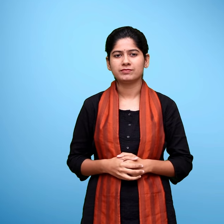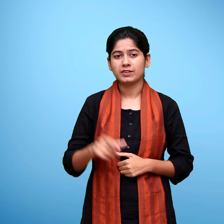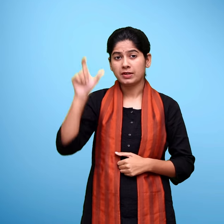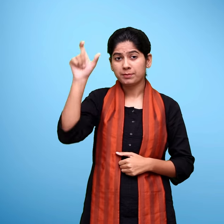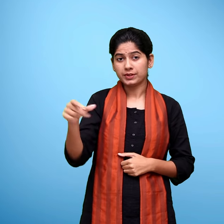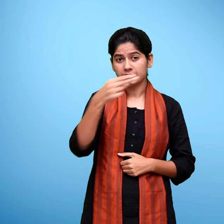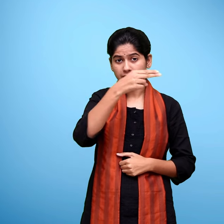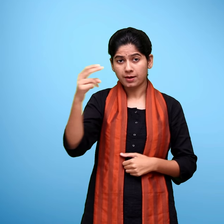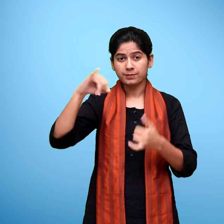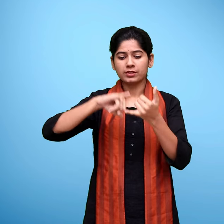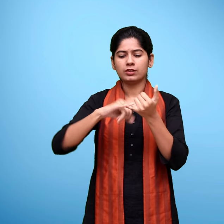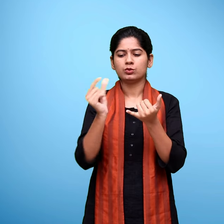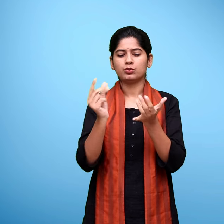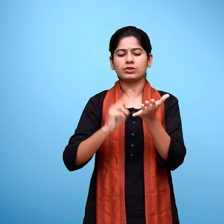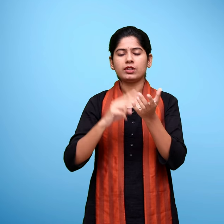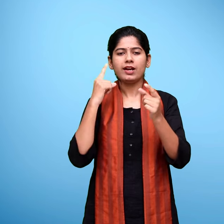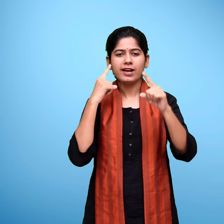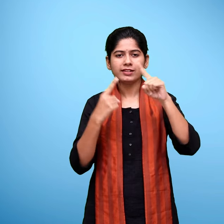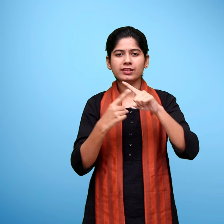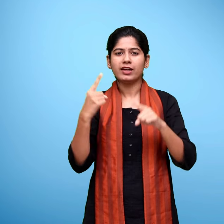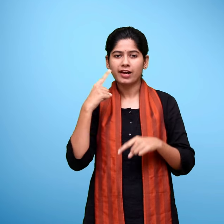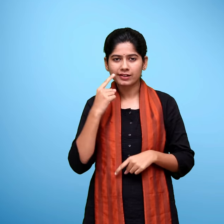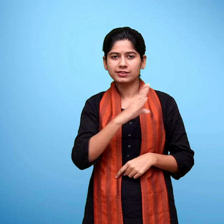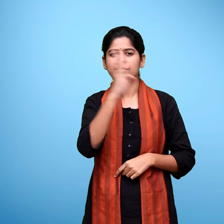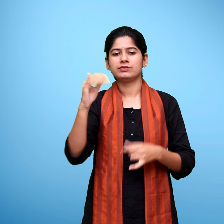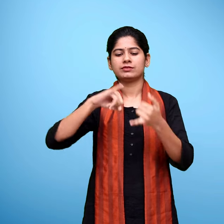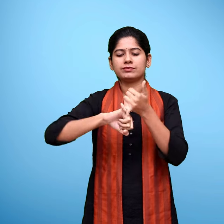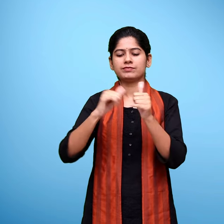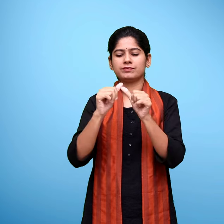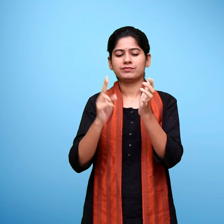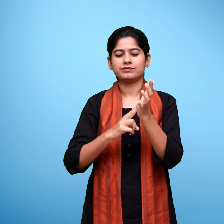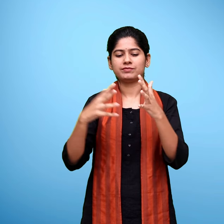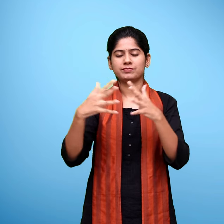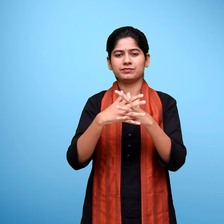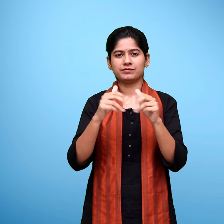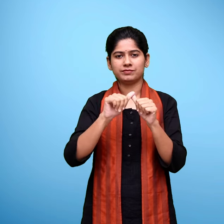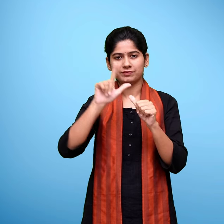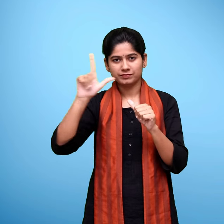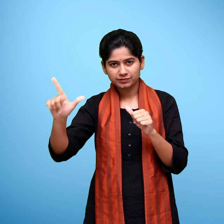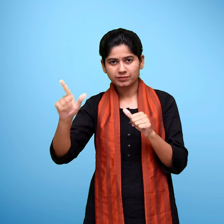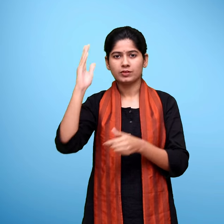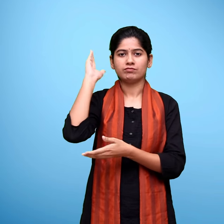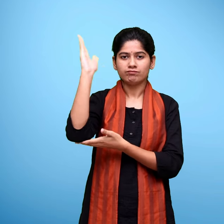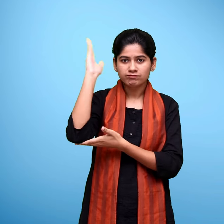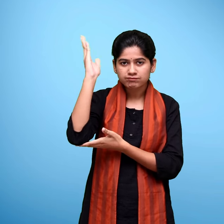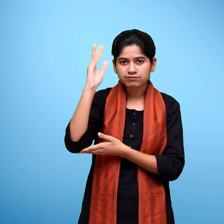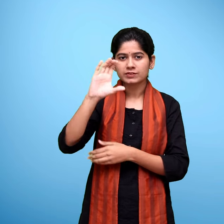सुनीती सन्वाल आचार एवं अध्यक्ष प्रारंभिक शिक्ष विभाग राष्ट्रिय